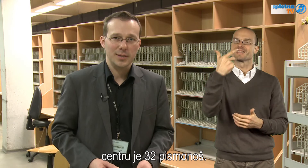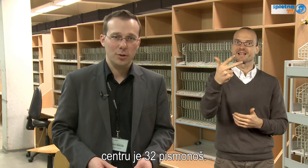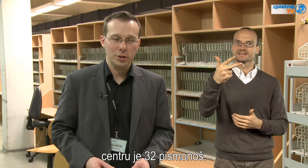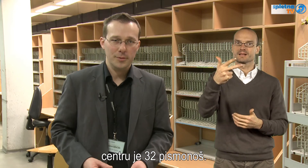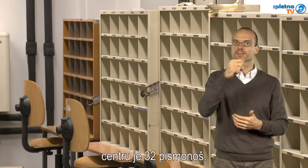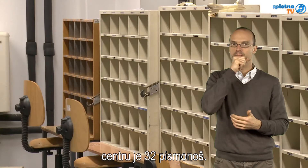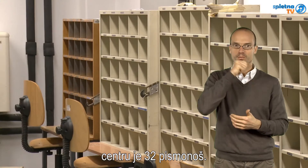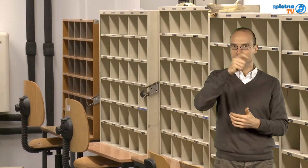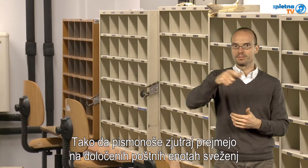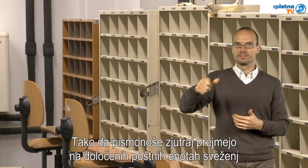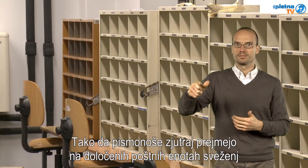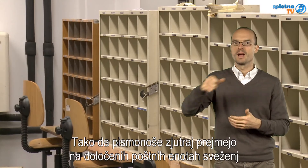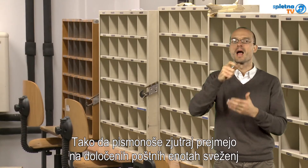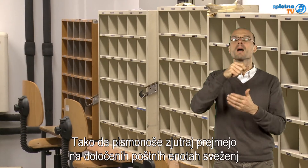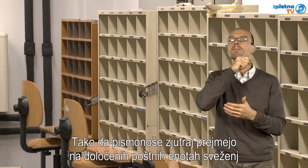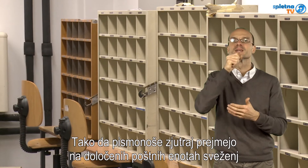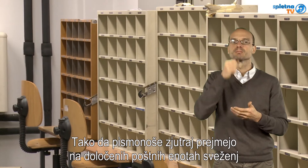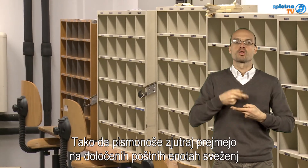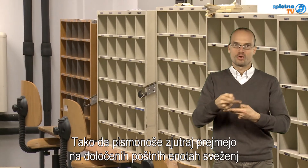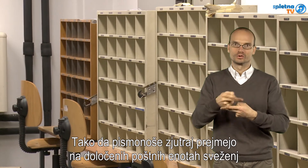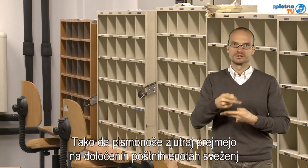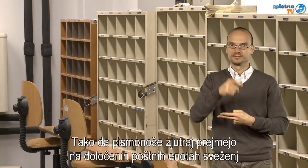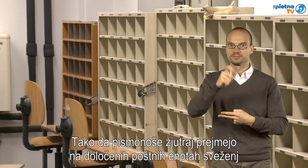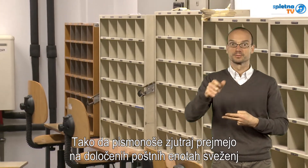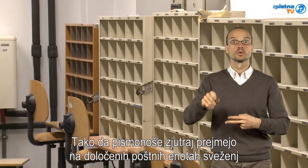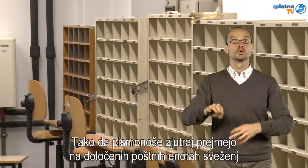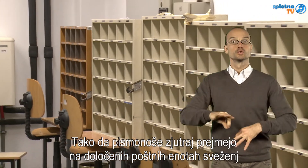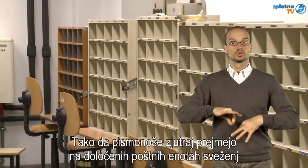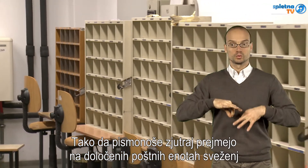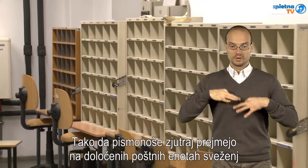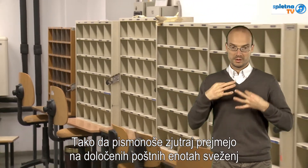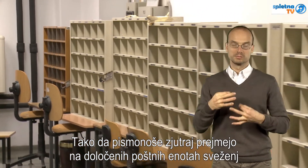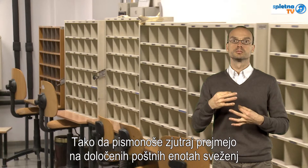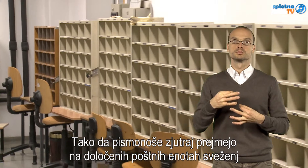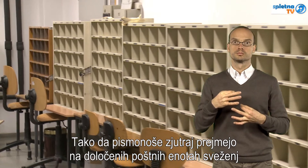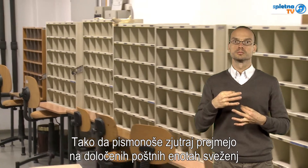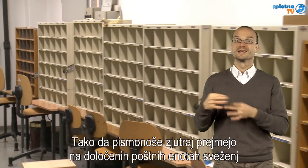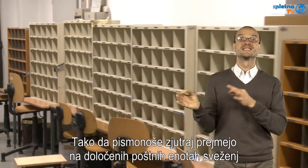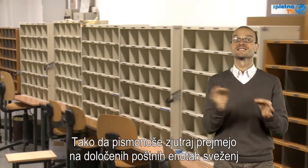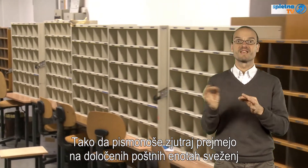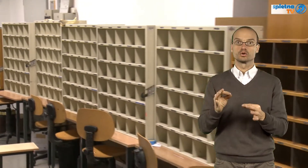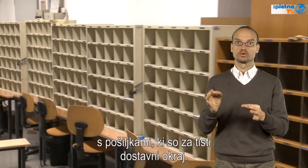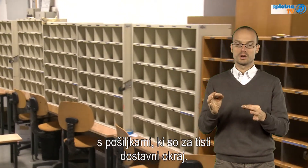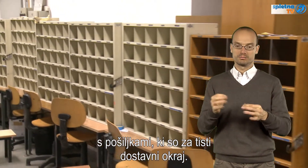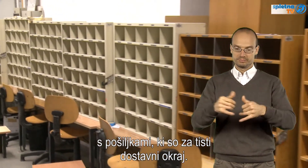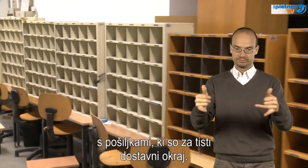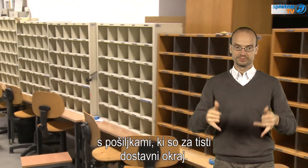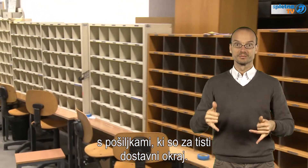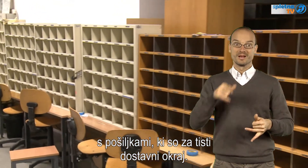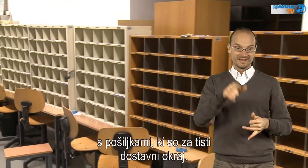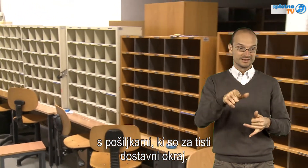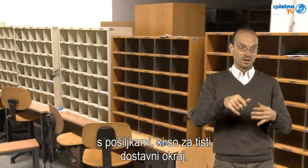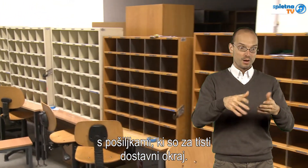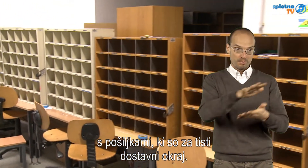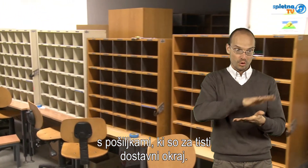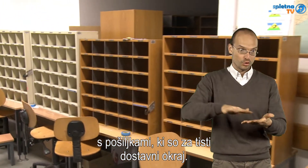pismo noš, tako da pismo noše zjutraj prejmajo na določenih poštnih enotah, svežen z pošilkami, ki